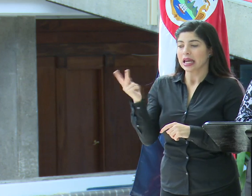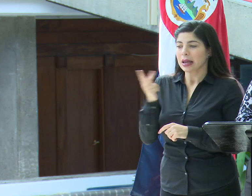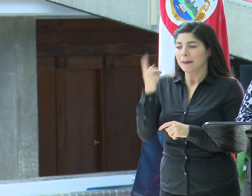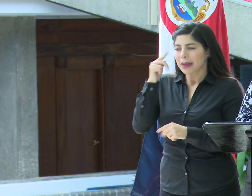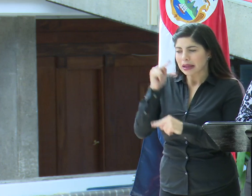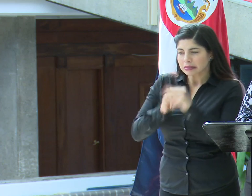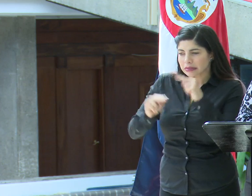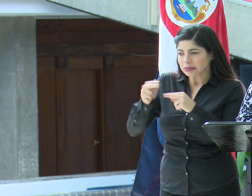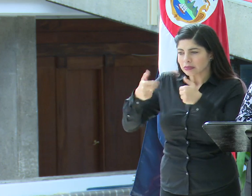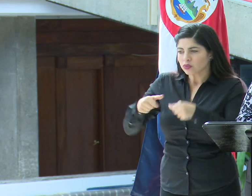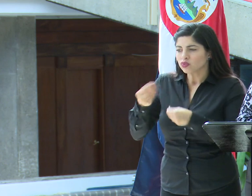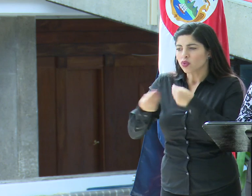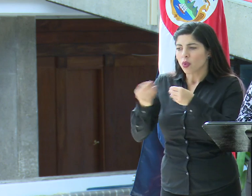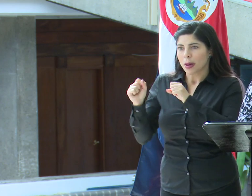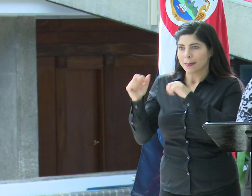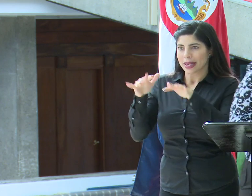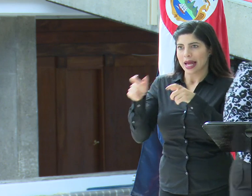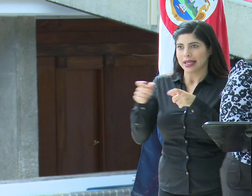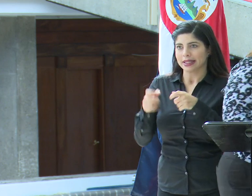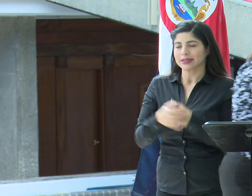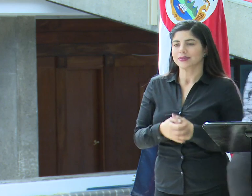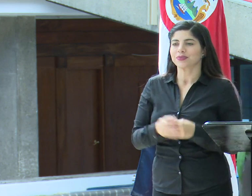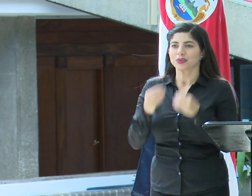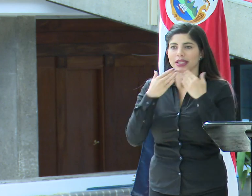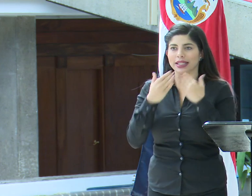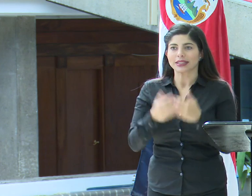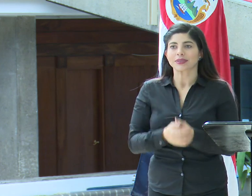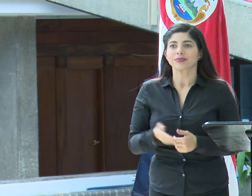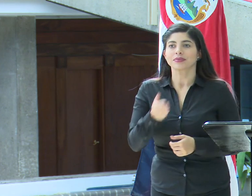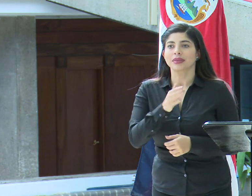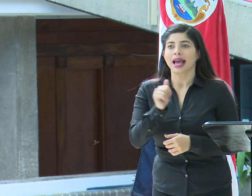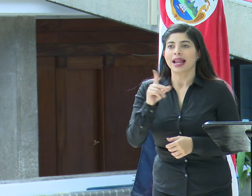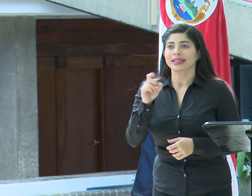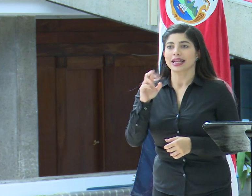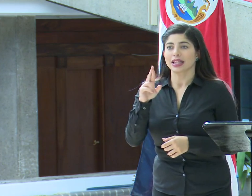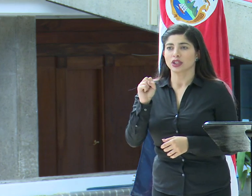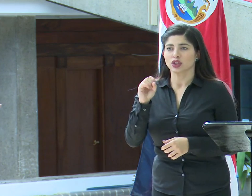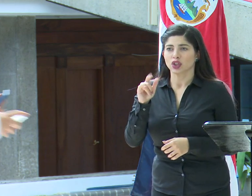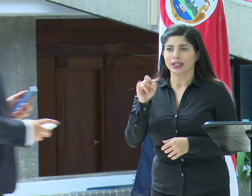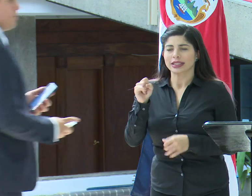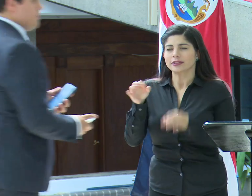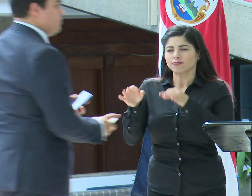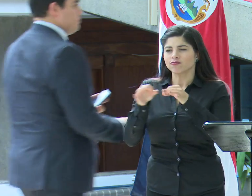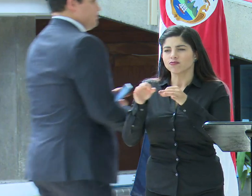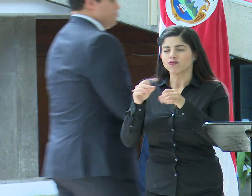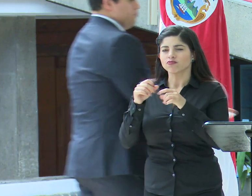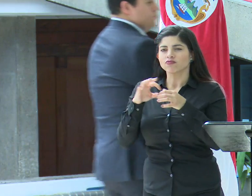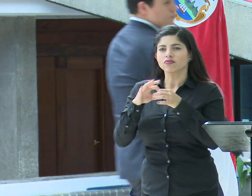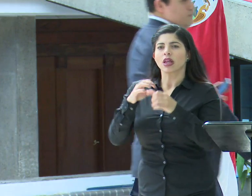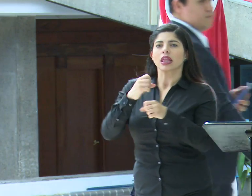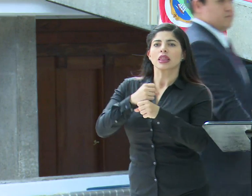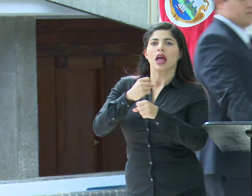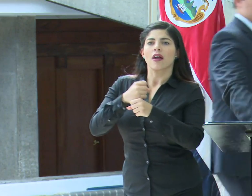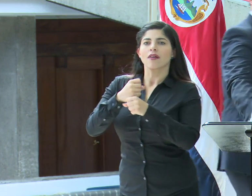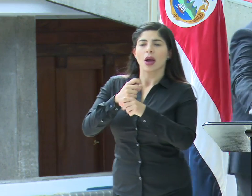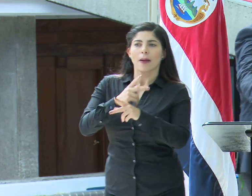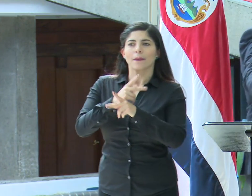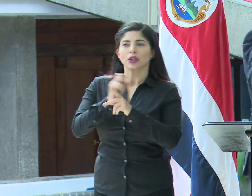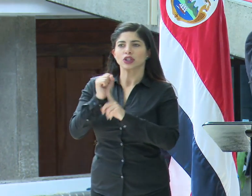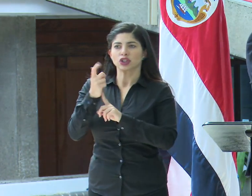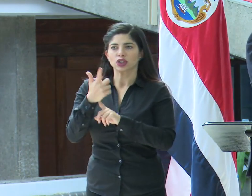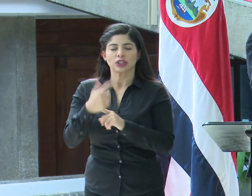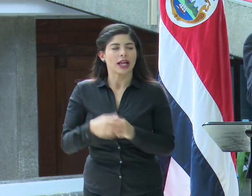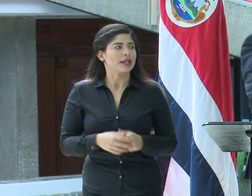de migrantes. Muchas gracias. Don Alexander Solís, desea ampliarnos sobre el trabajo que se realiza en protección social.